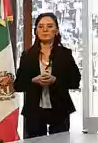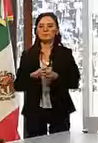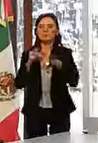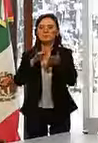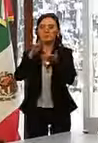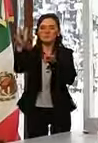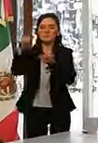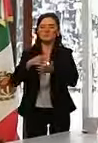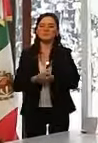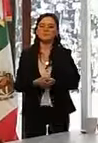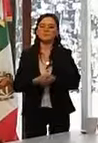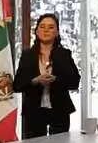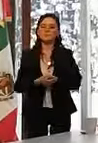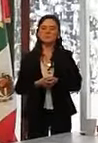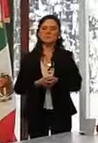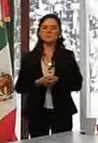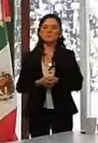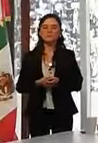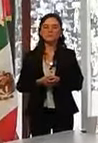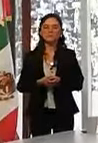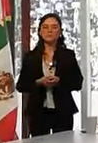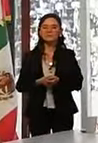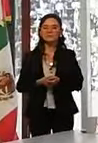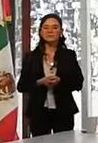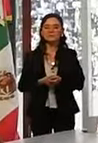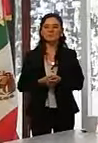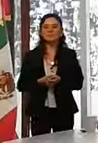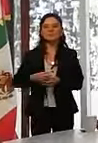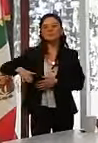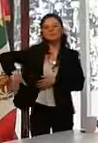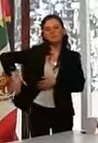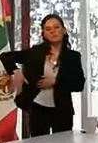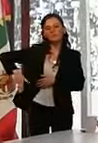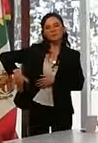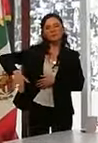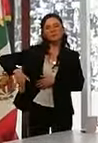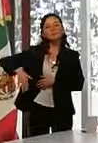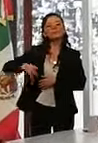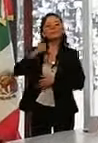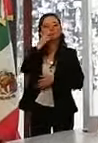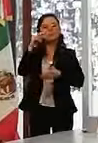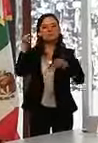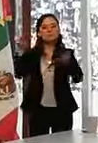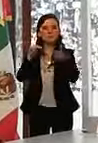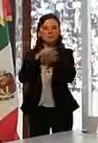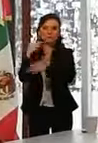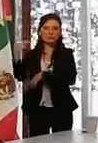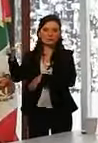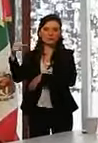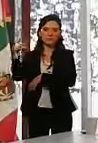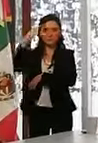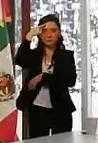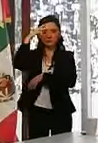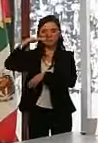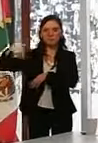En virtud de lo anterior, se ordena su firma y el resguardo en los términos del artículo